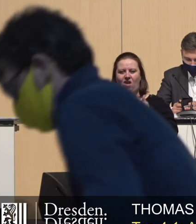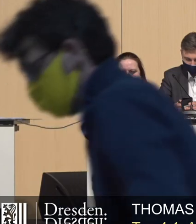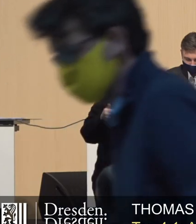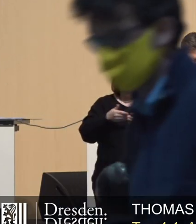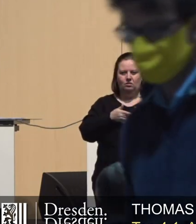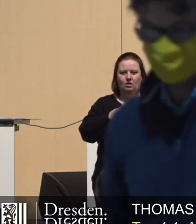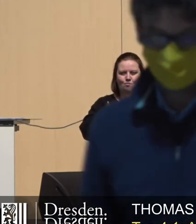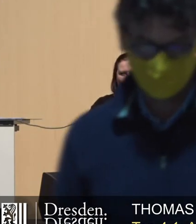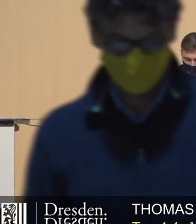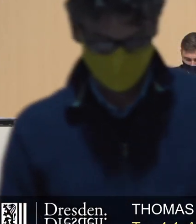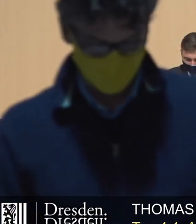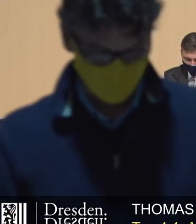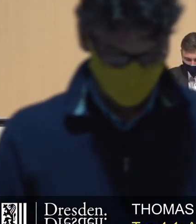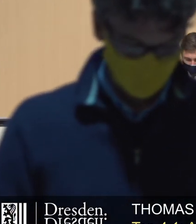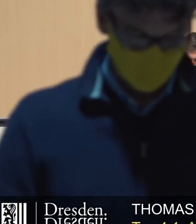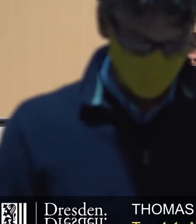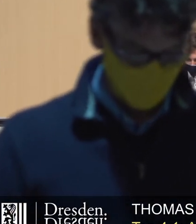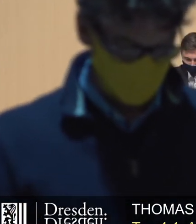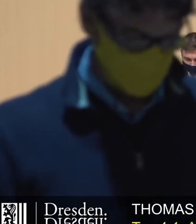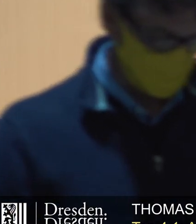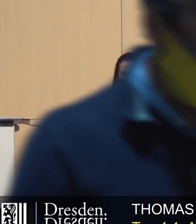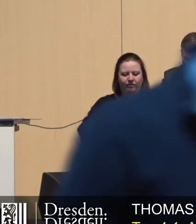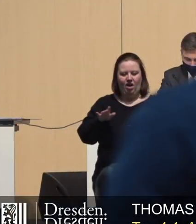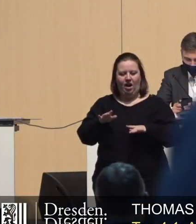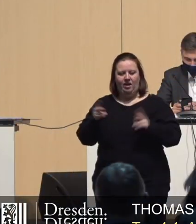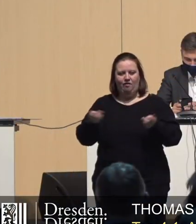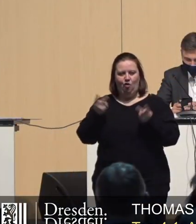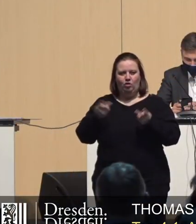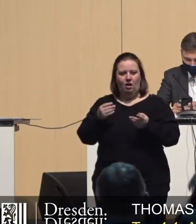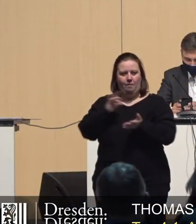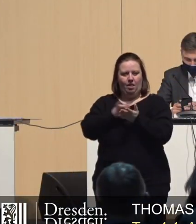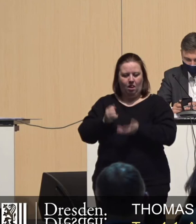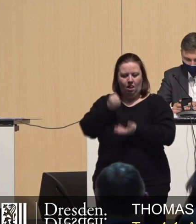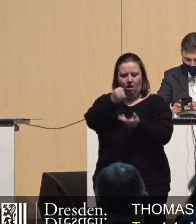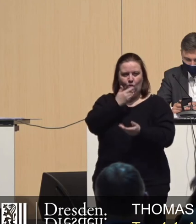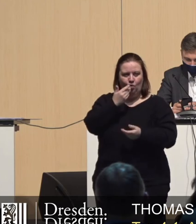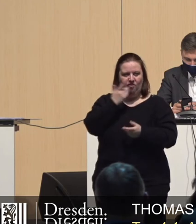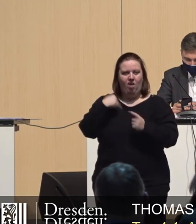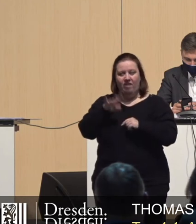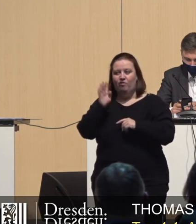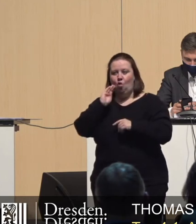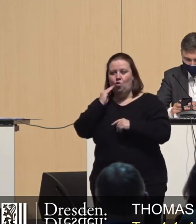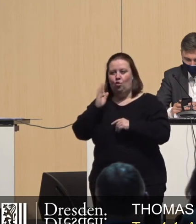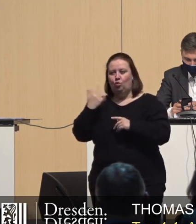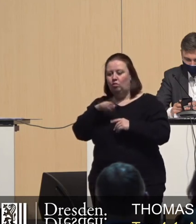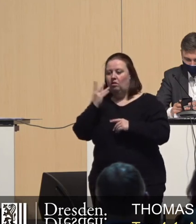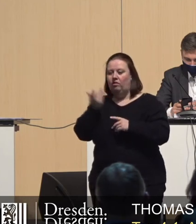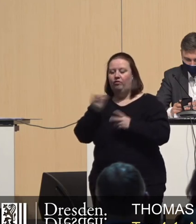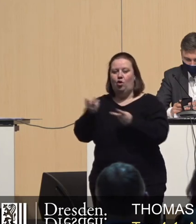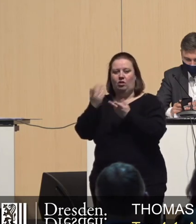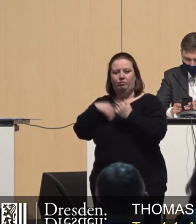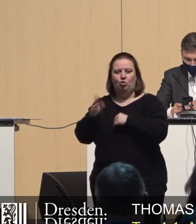Da helfen auch die umfangreichen Fördermittel des Freistaates für den Mietpreis gebundenen Wohnraum wenig, wenn bei den nicht geförterten Wohnungen dann die Mieter wegbleiben.